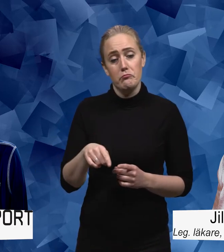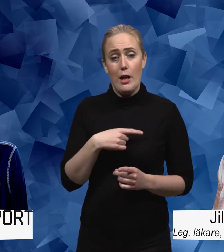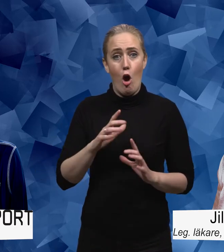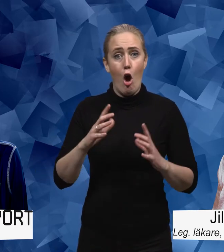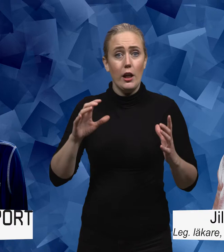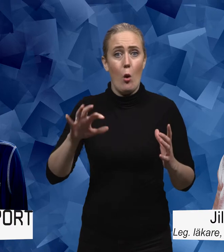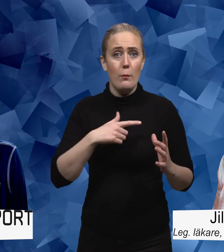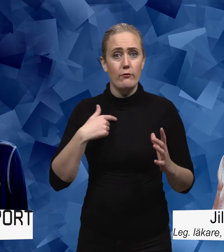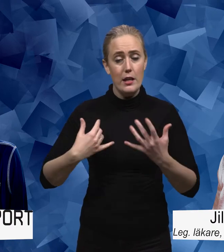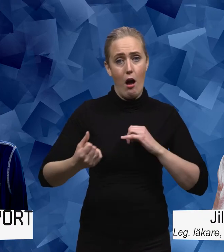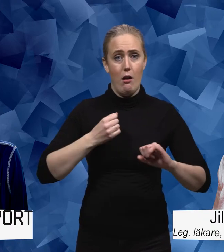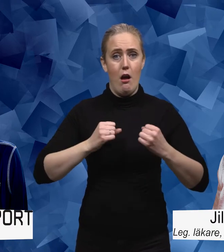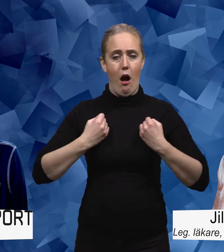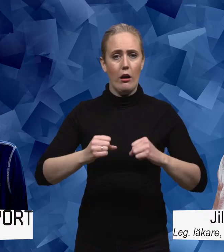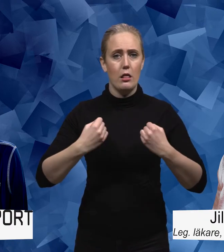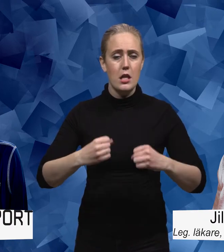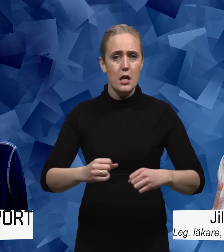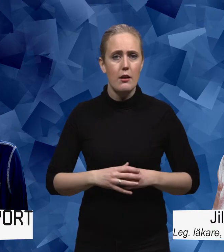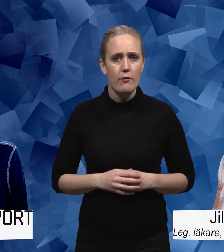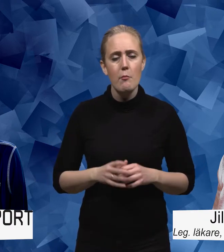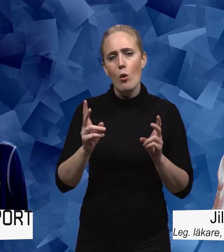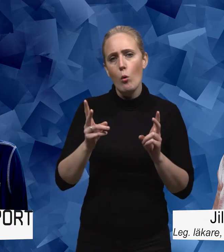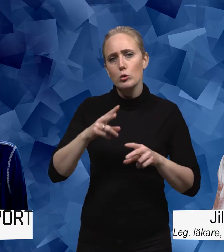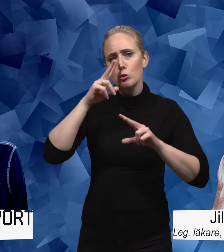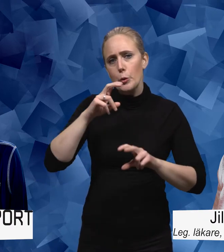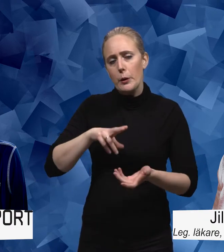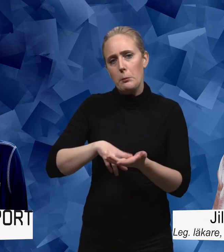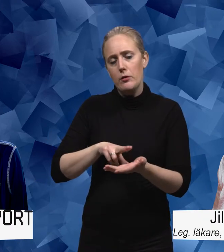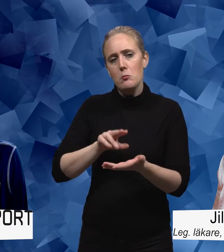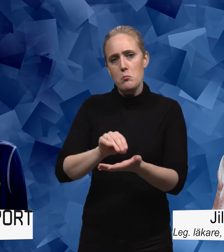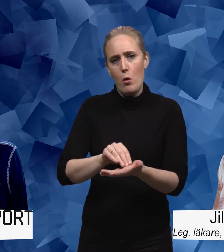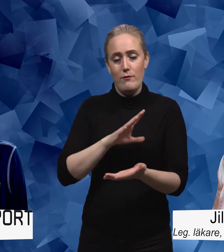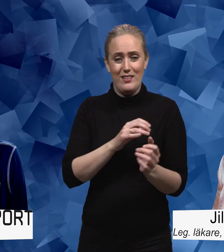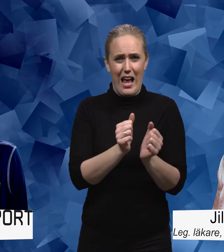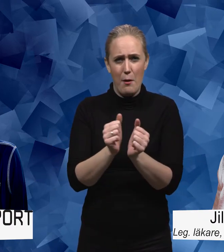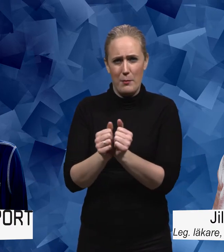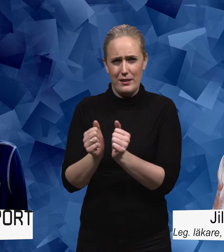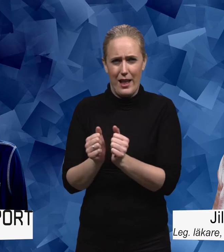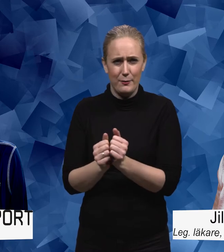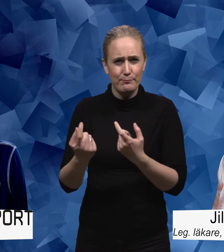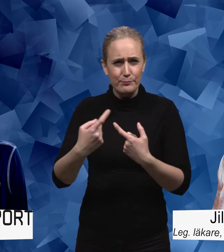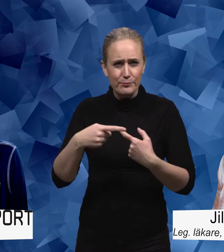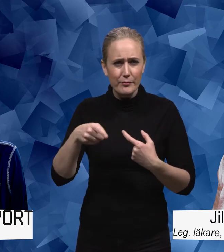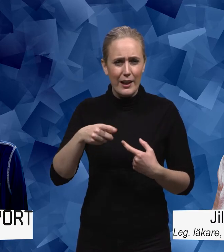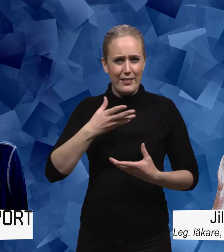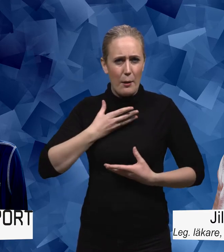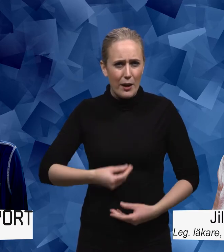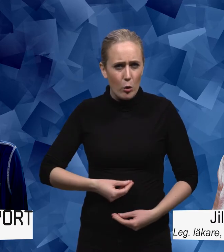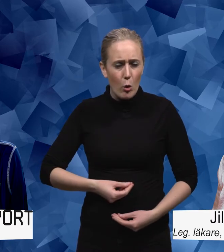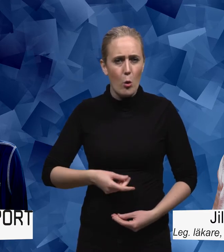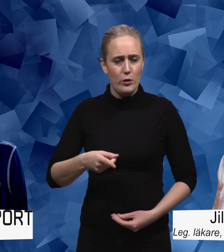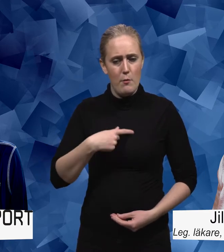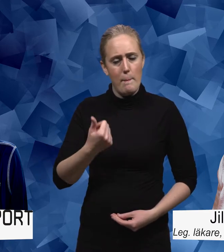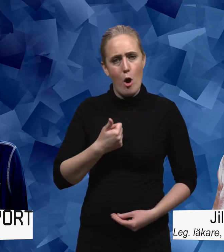Men man vet också från studier att de ämnen som vi vet hänger ihop med exempelvis depression och som man behöver